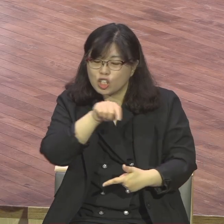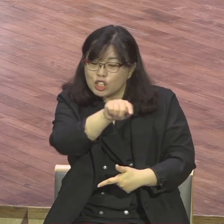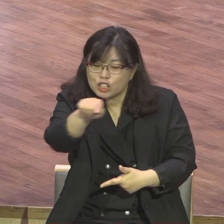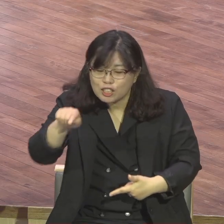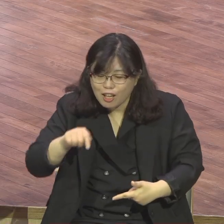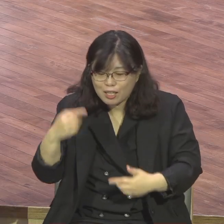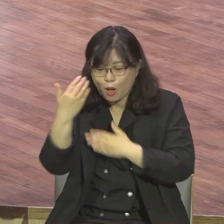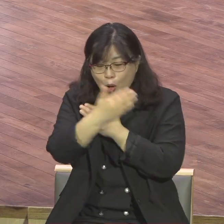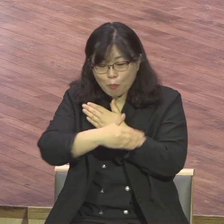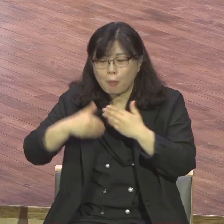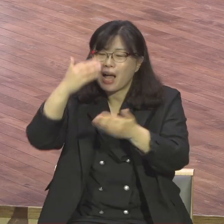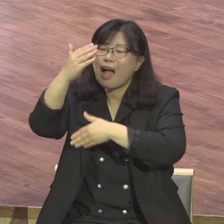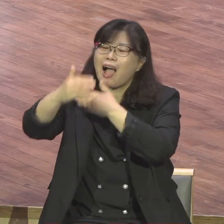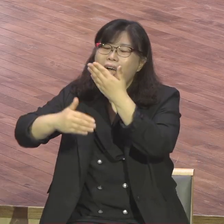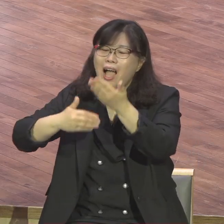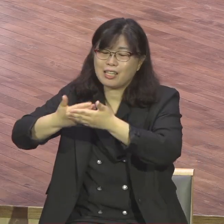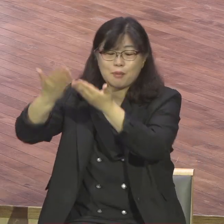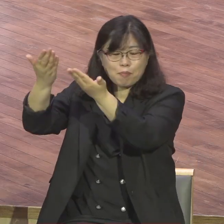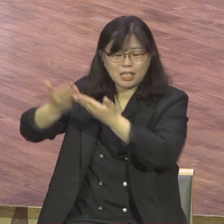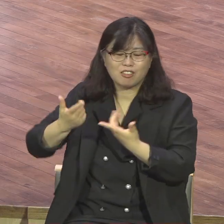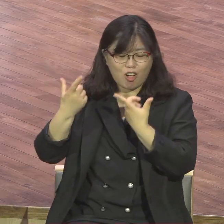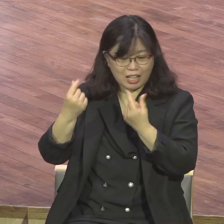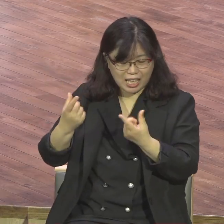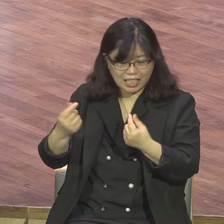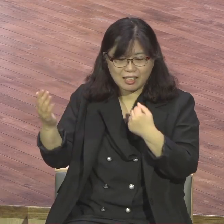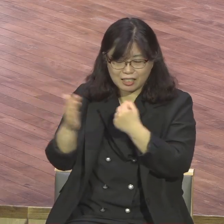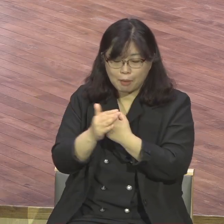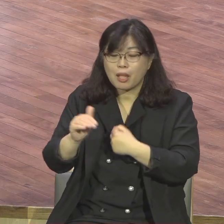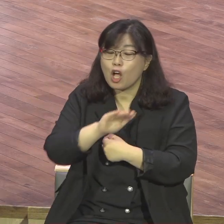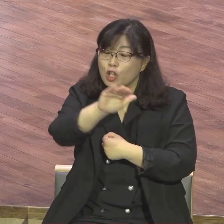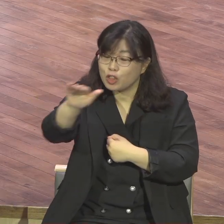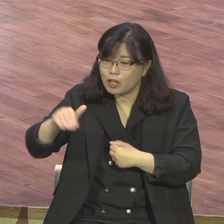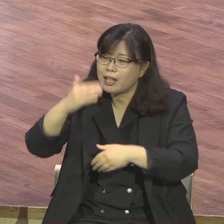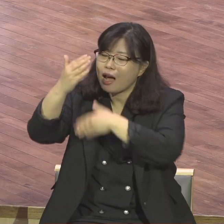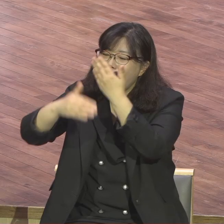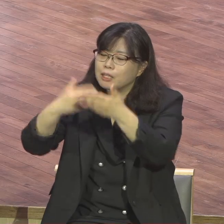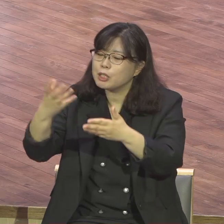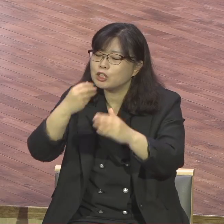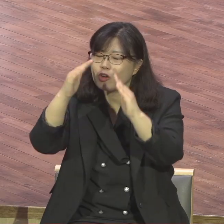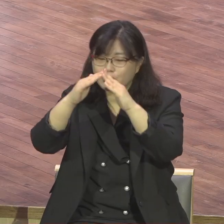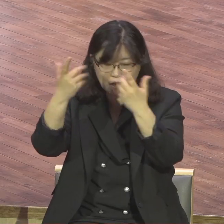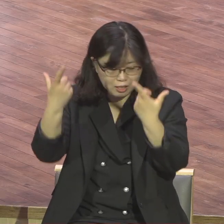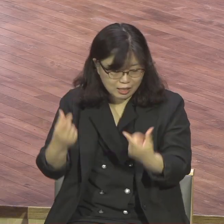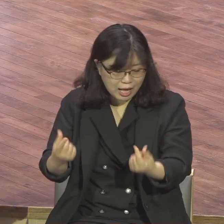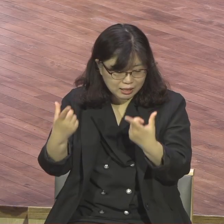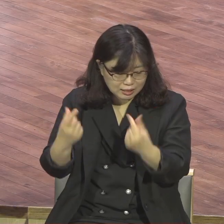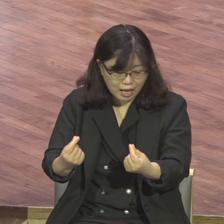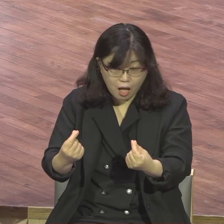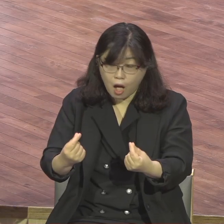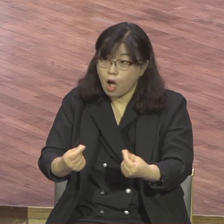너희는 너희 자신의 것이 아니라 값으로 산 것이 되었으니 그러자 너희 몸으로 하나님께 영광을 돌리라